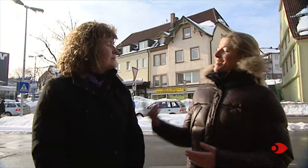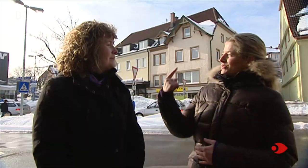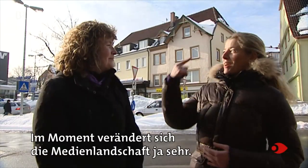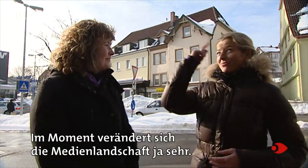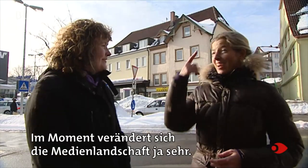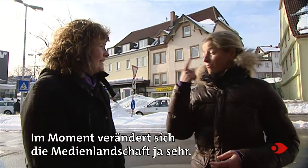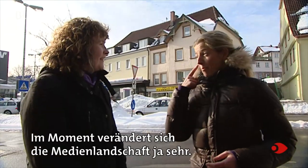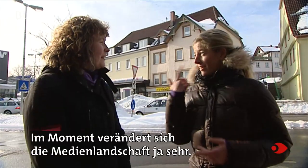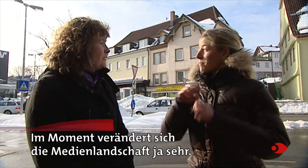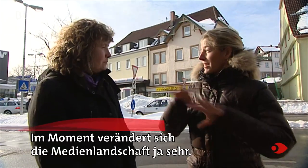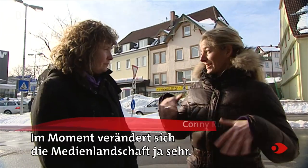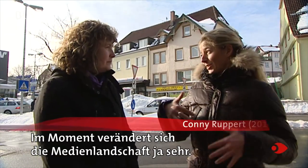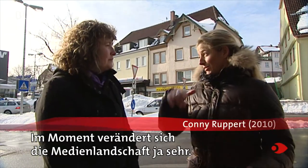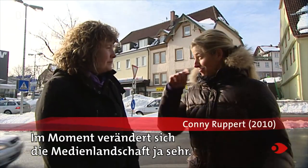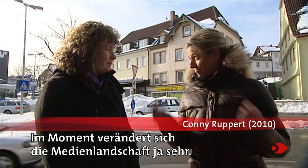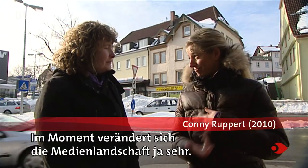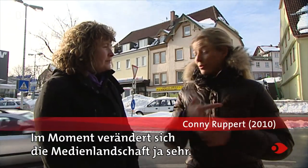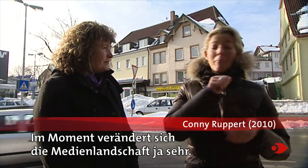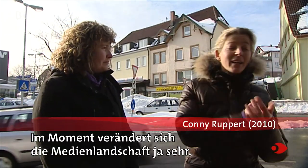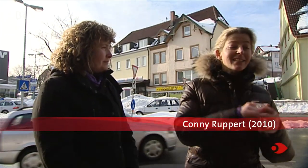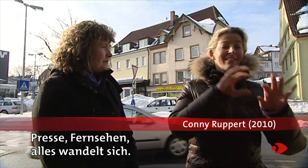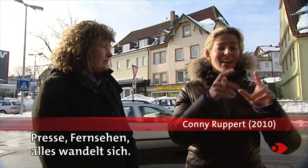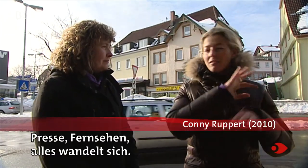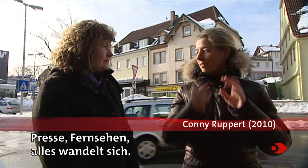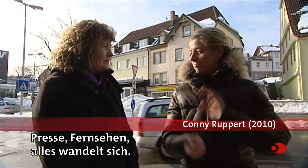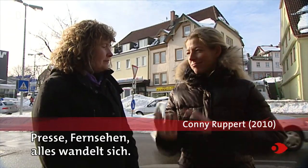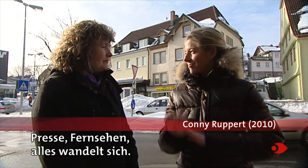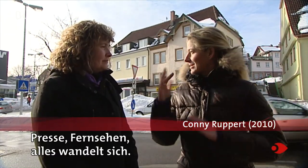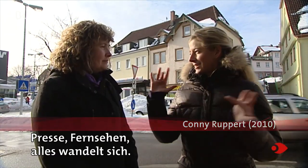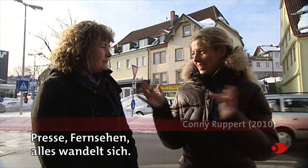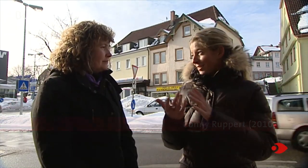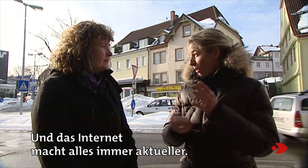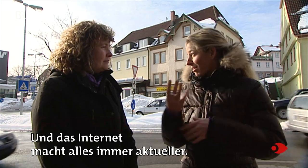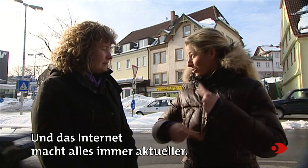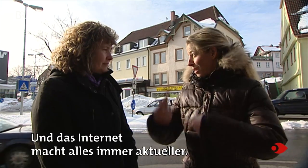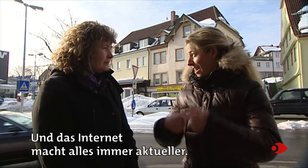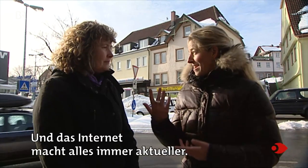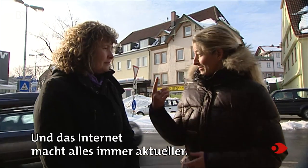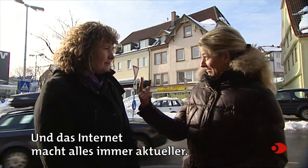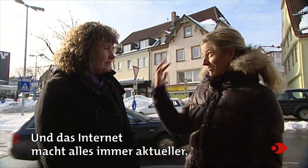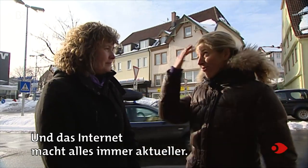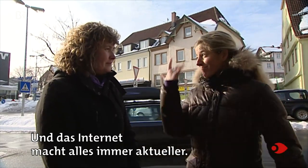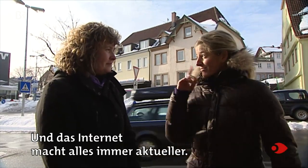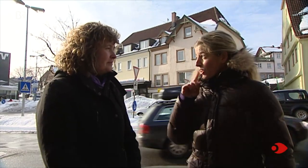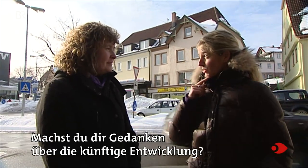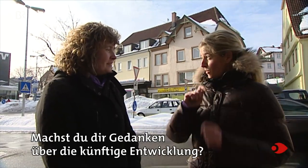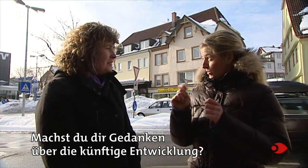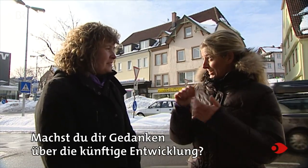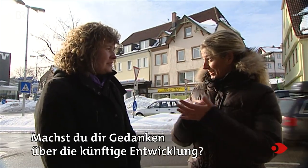Im Moment verändert sich die Medienlandschaft ja sehr. Presse, Fernsehen, alles wandelt sich und das Internet macht alles immer aktueller. Machst du dir Gedanken